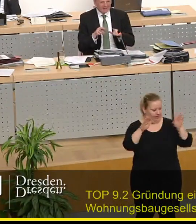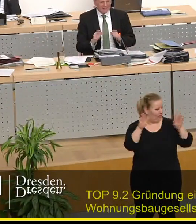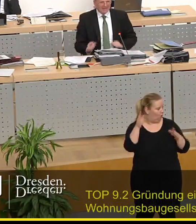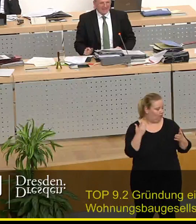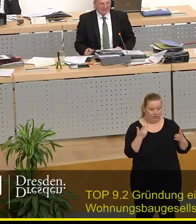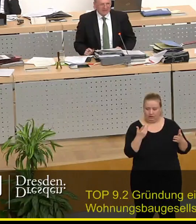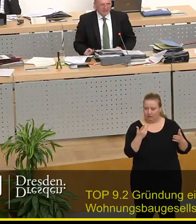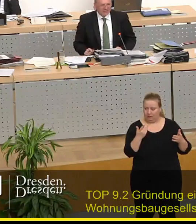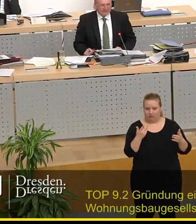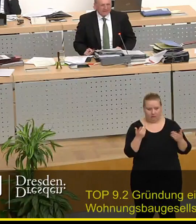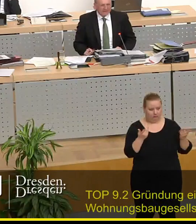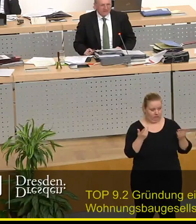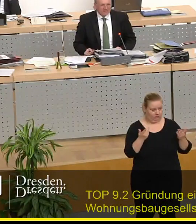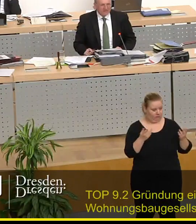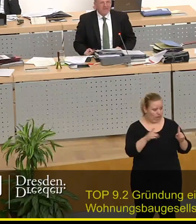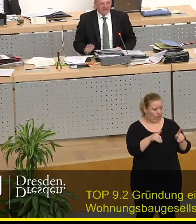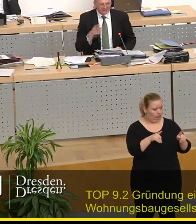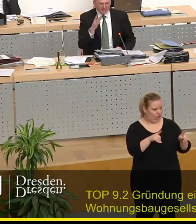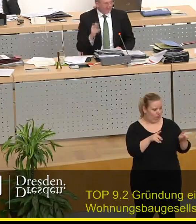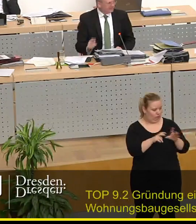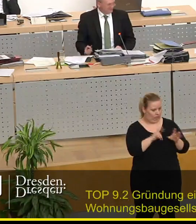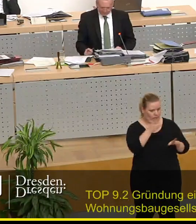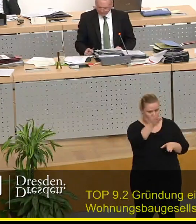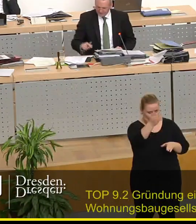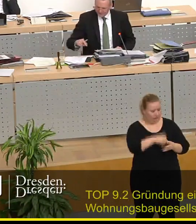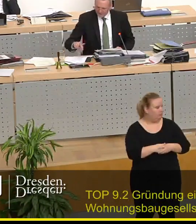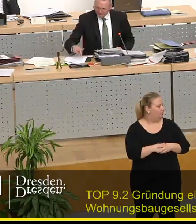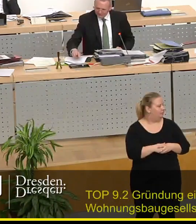sich auch gemeldet. Herr Ligdi, bitte.